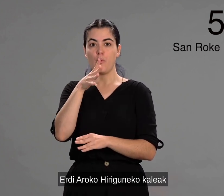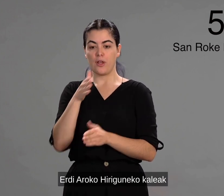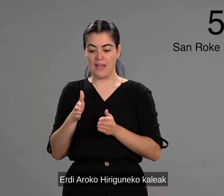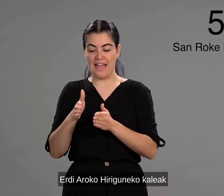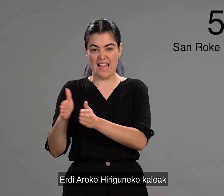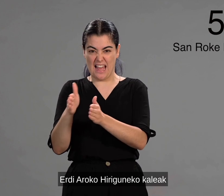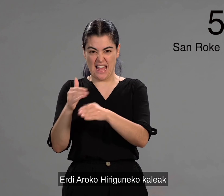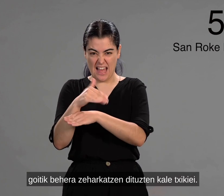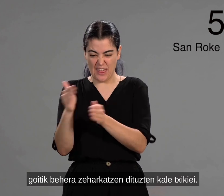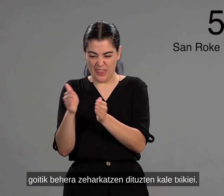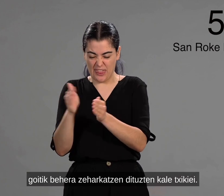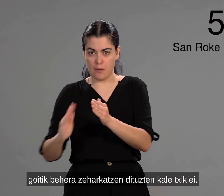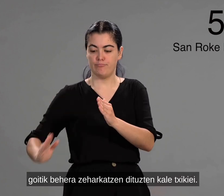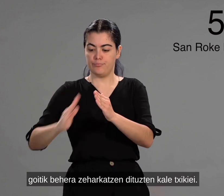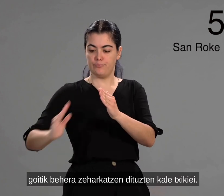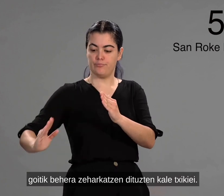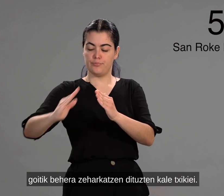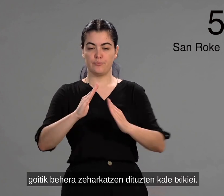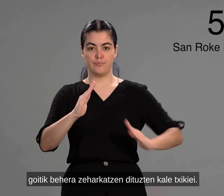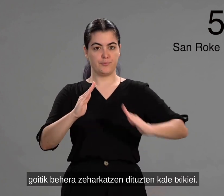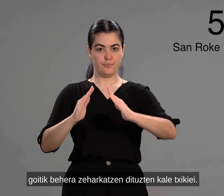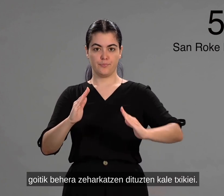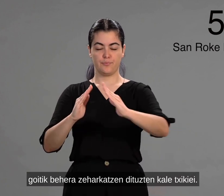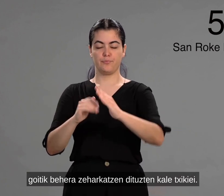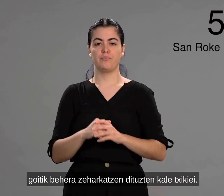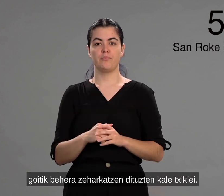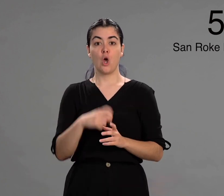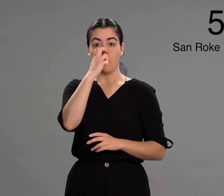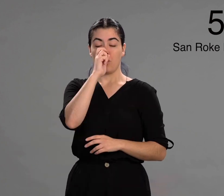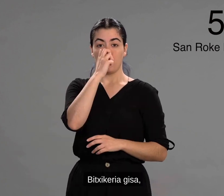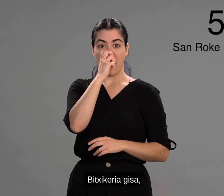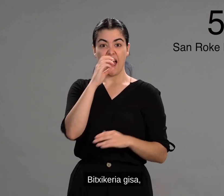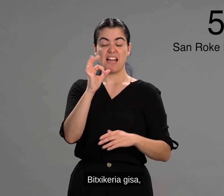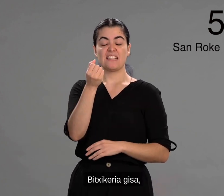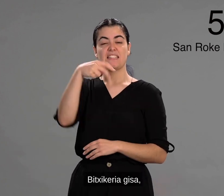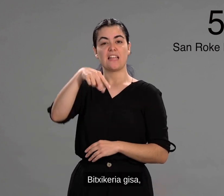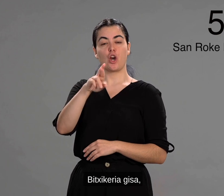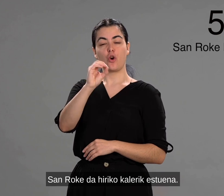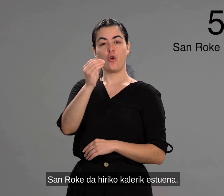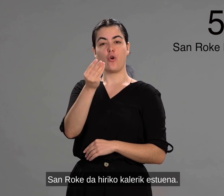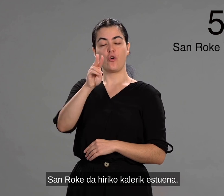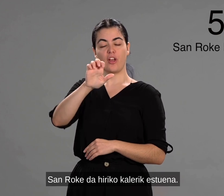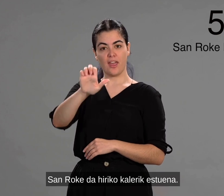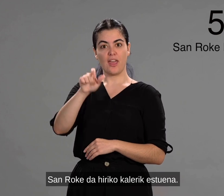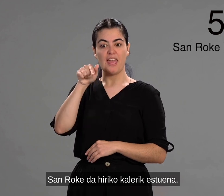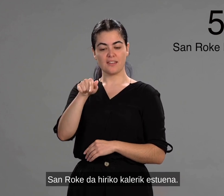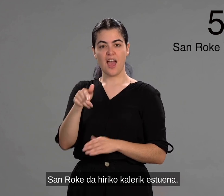iriguneko kaleak goitik behera zeharkatzen dituzten kale txikiei. Bitxikeria gisa, sanroke da iriko kalerik